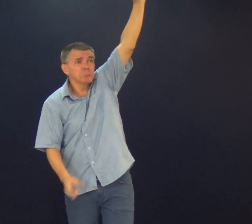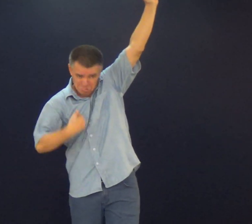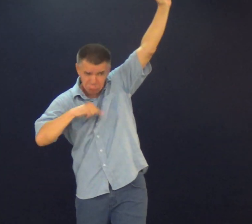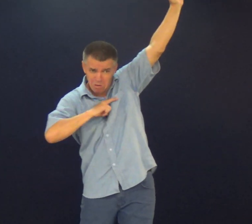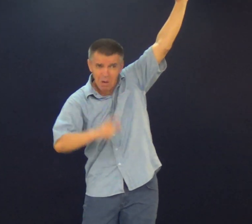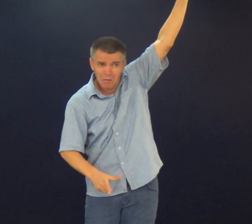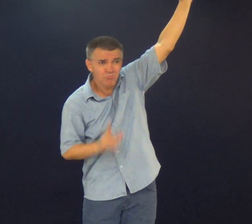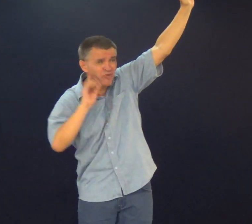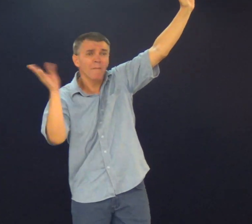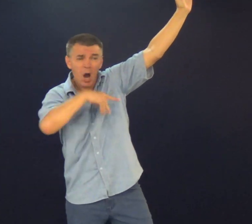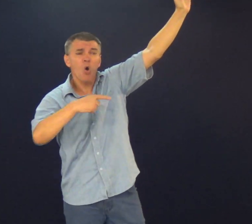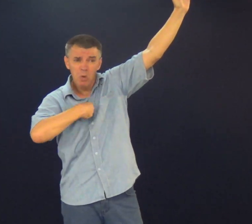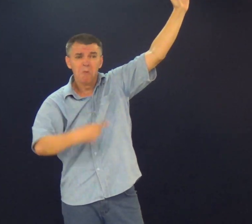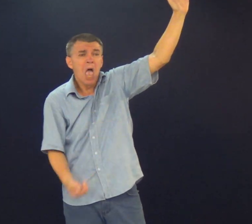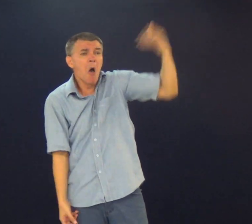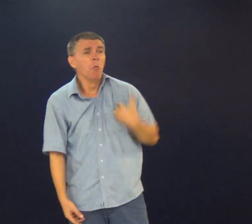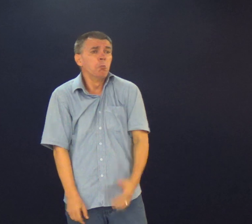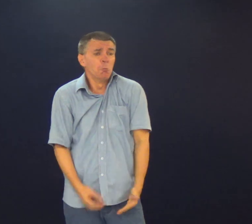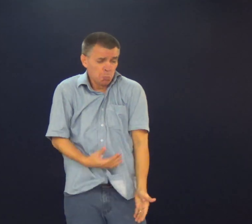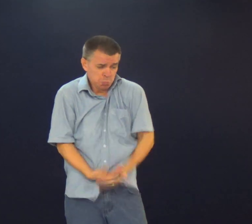Comigo também acontece É verdade Jogue a mão aqui